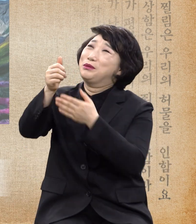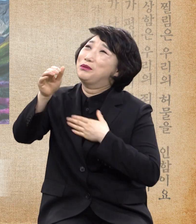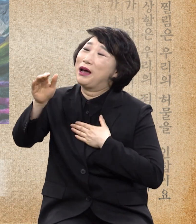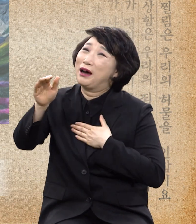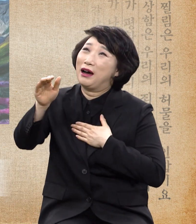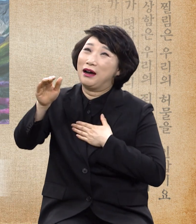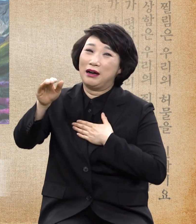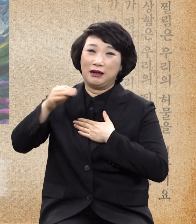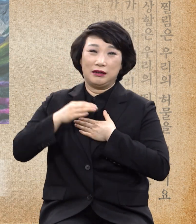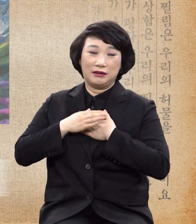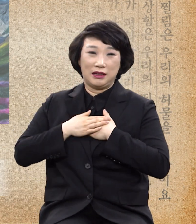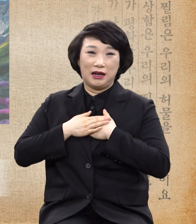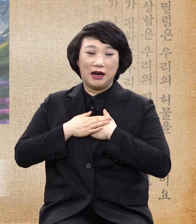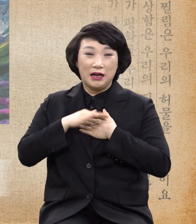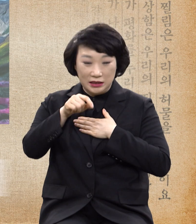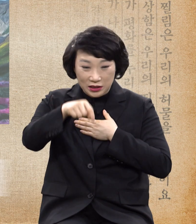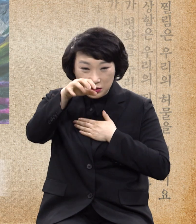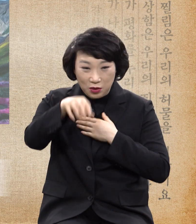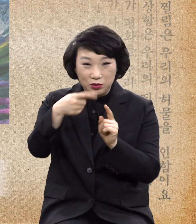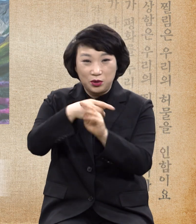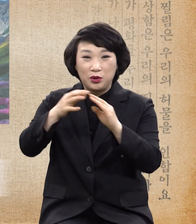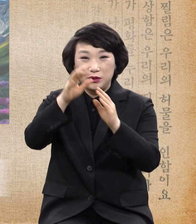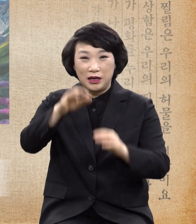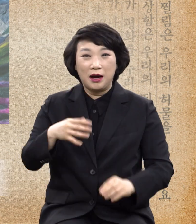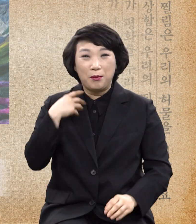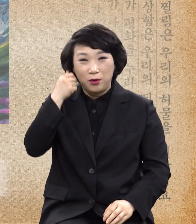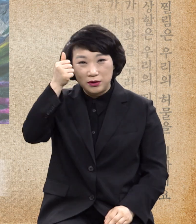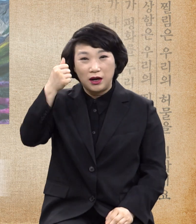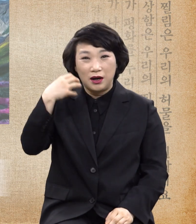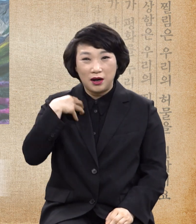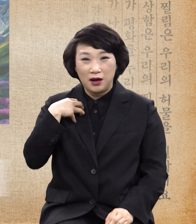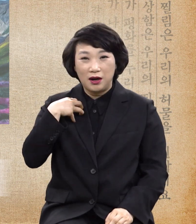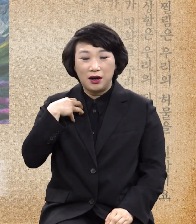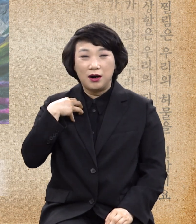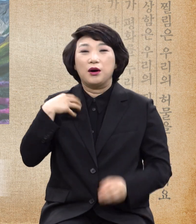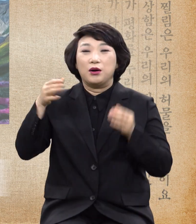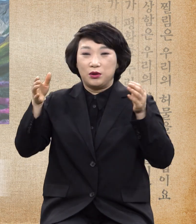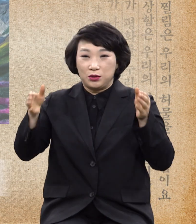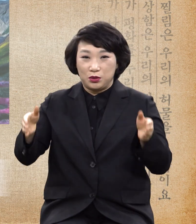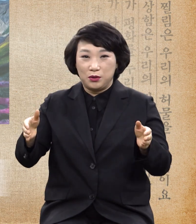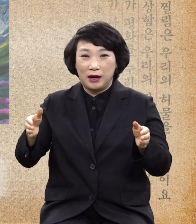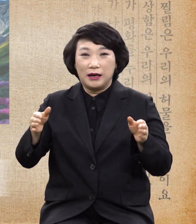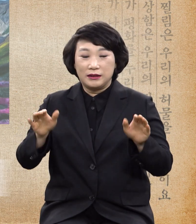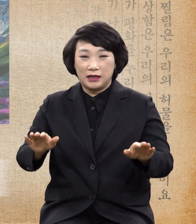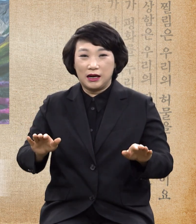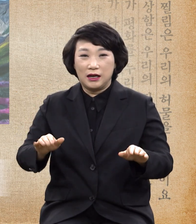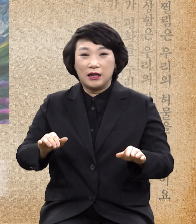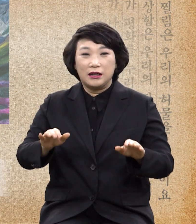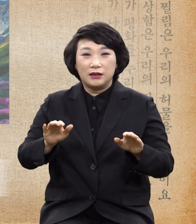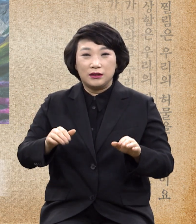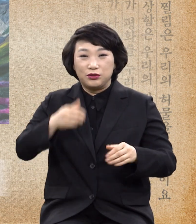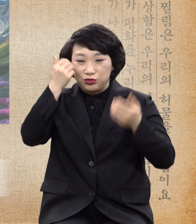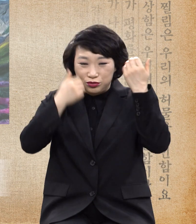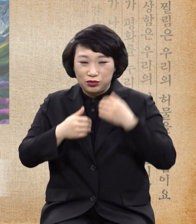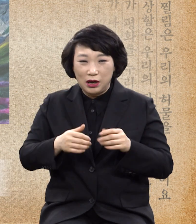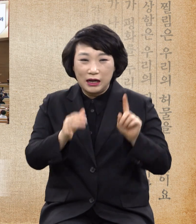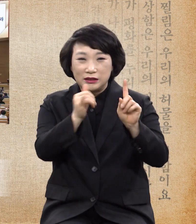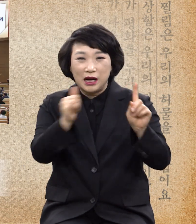이 교회에 담임 목사가 하는 동안 절대로 타락하지 않게 하시고